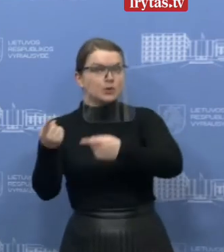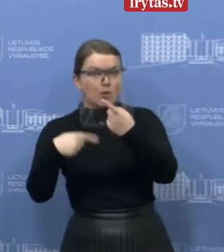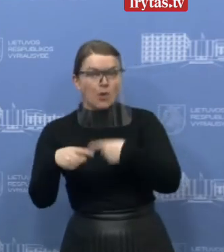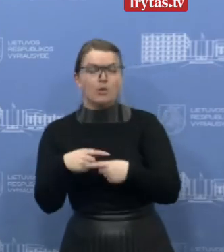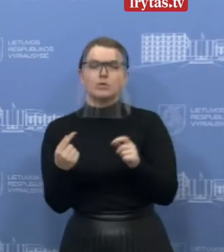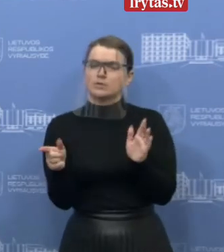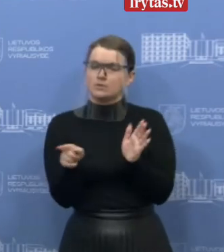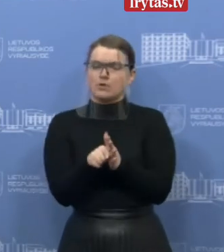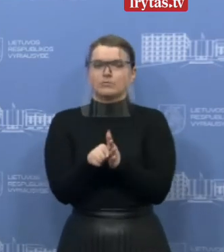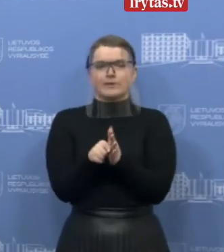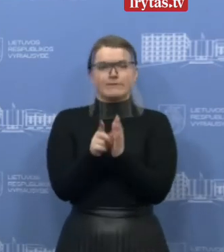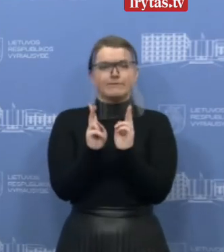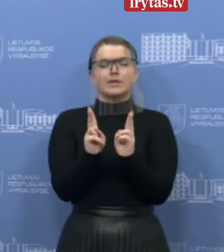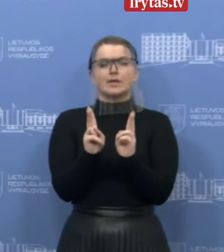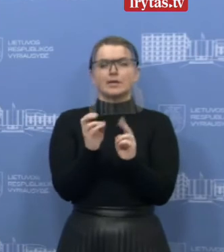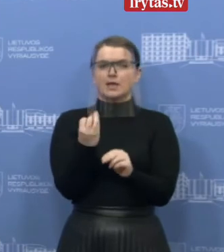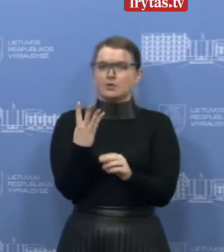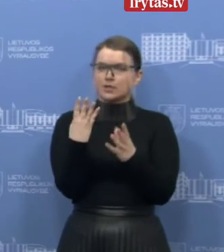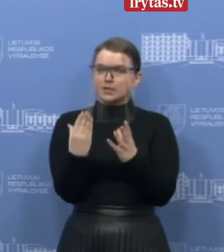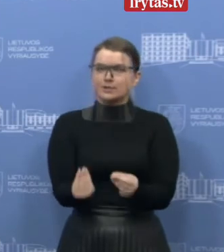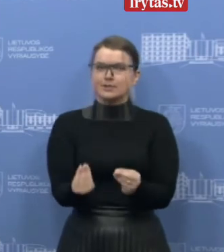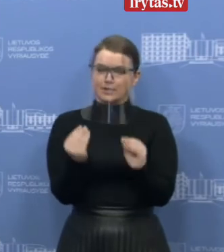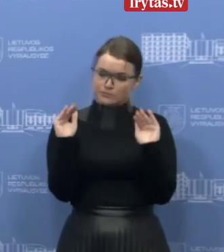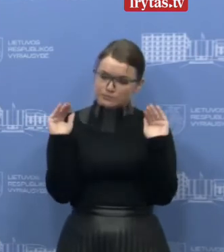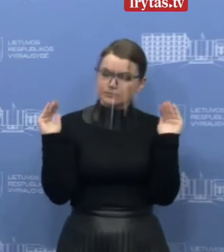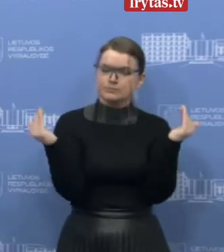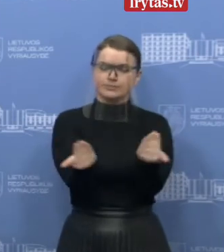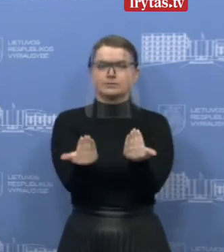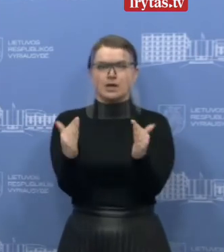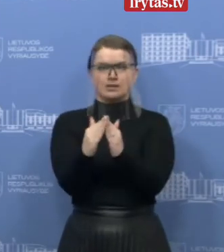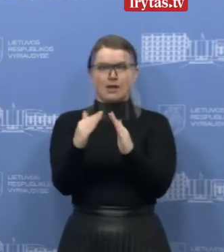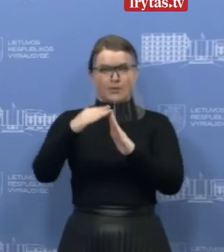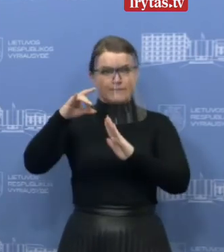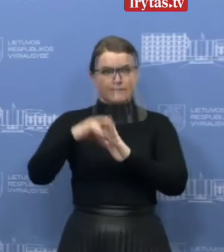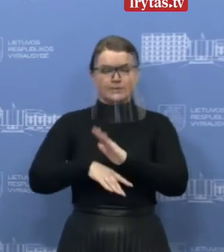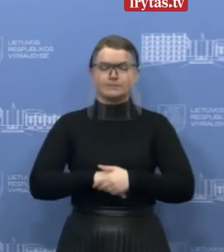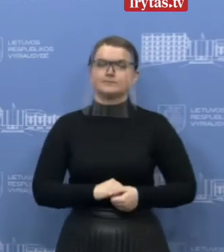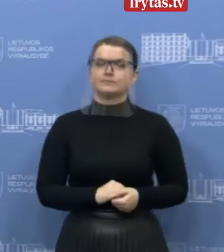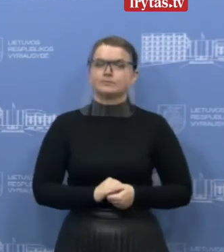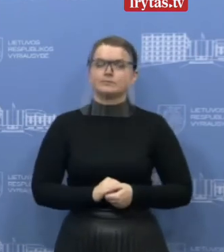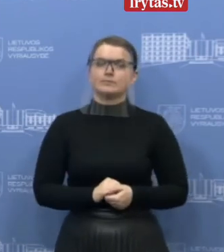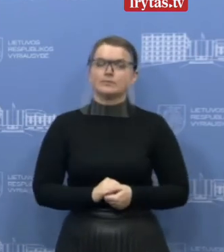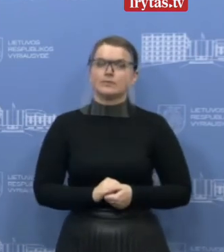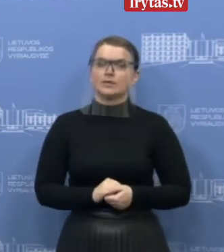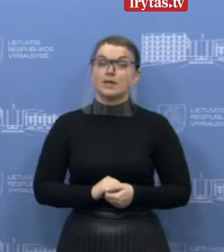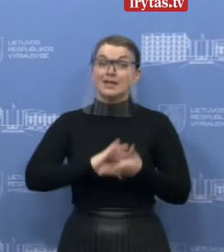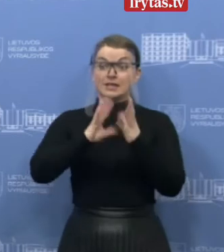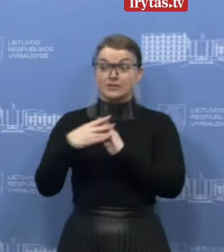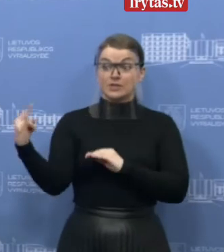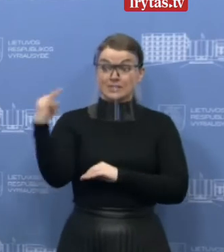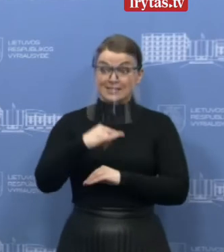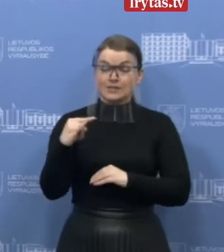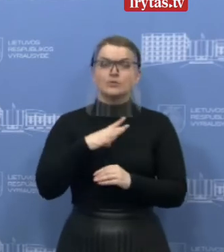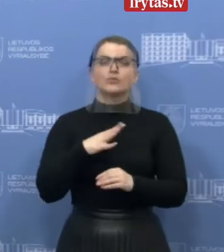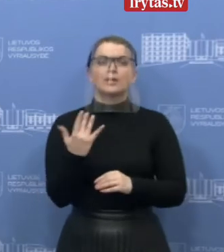grįžiai iš užsienio 14 dienų užsidaryti namie. Na, 21 skrydis, kaip buvo